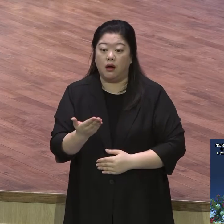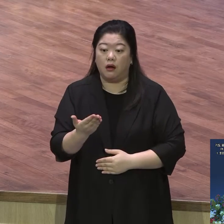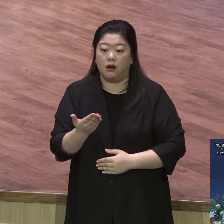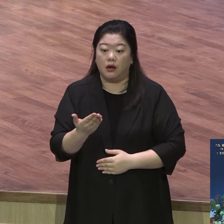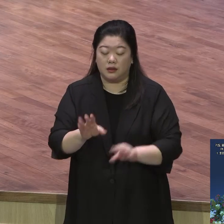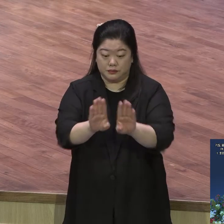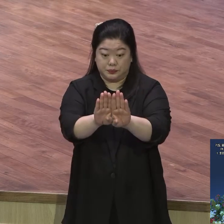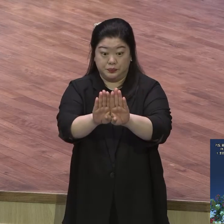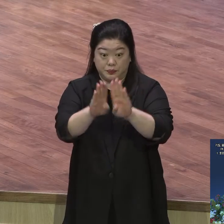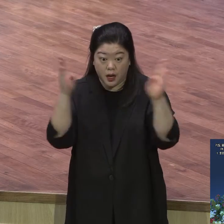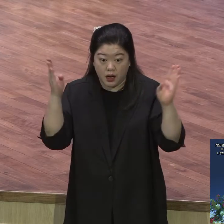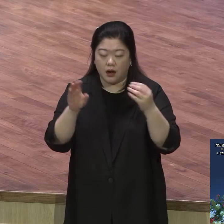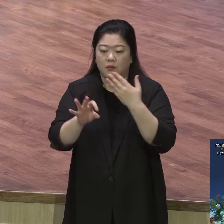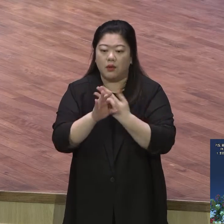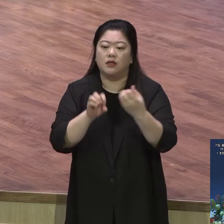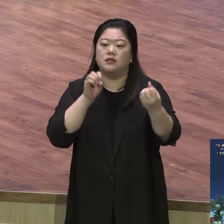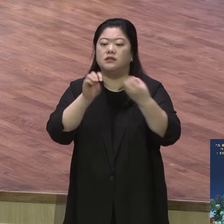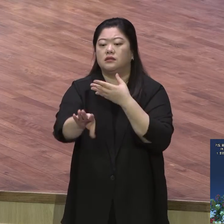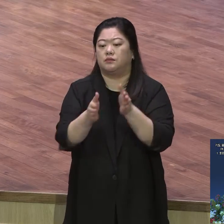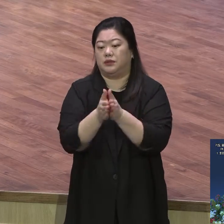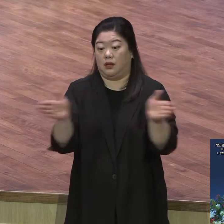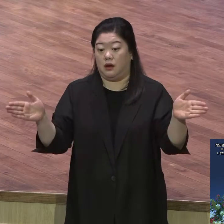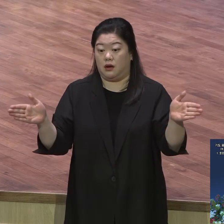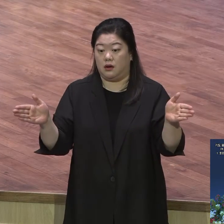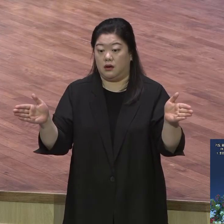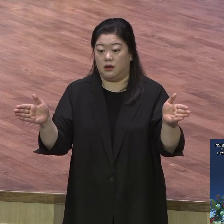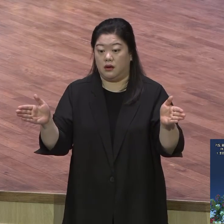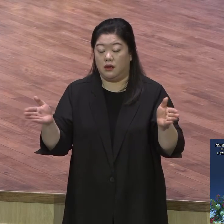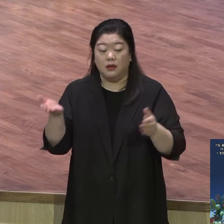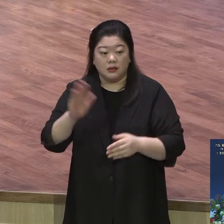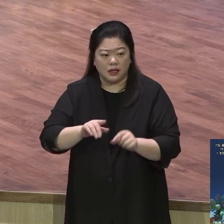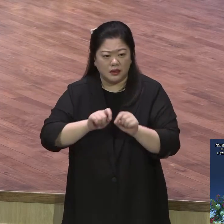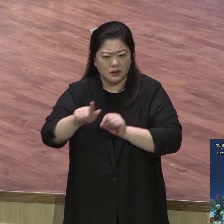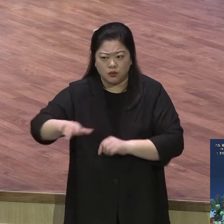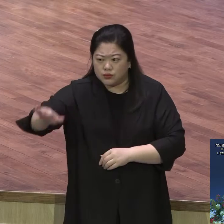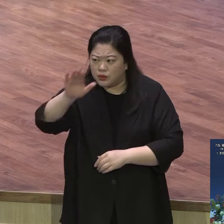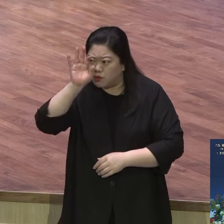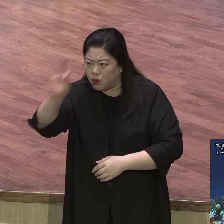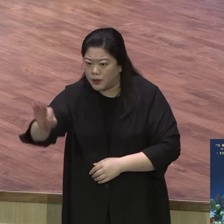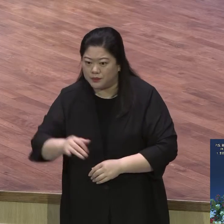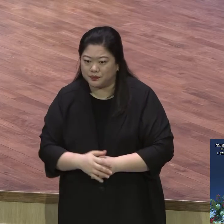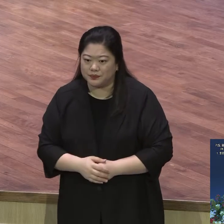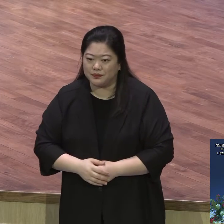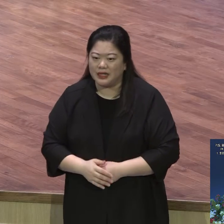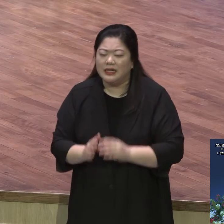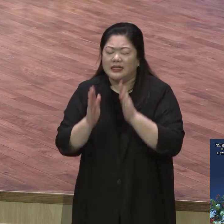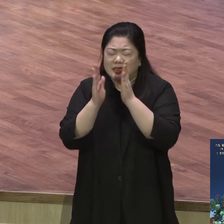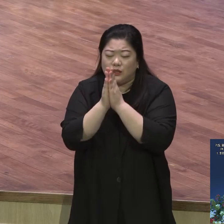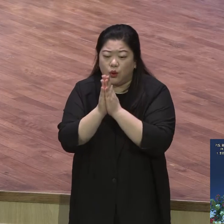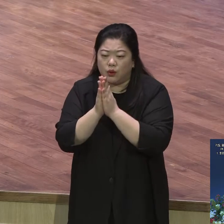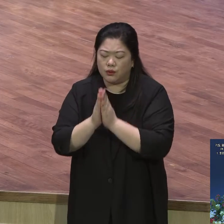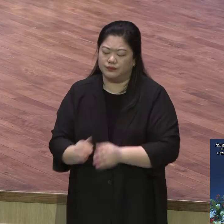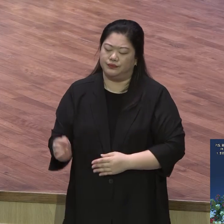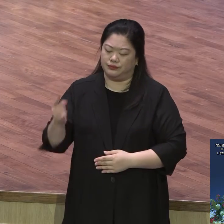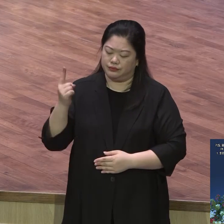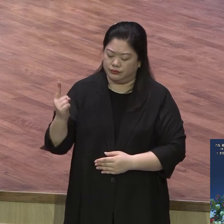왔다 그런 말이에요. 그런데 많은 사람들이 몇 차례 기도를 합니다 하도 기도하라니까